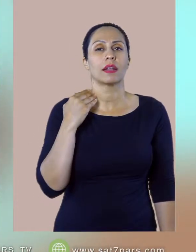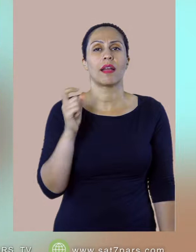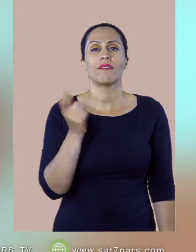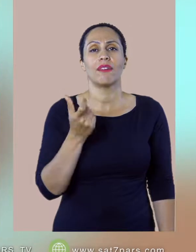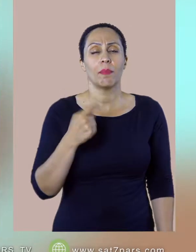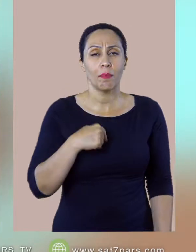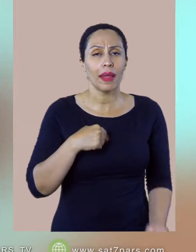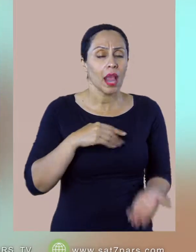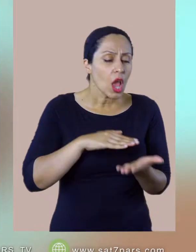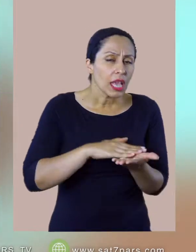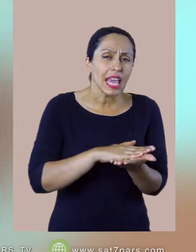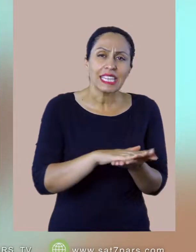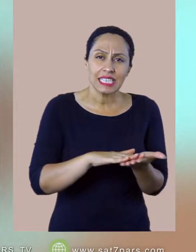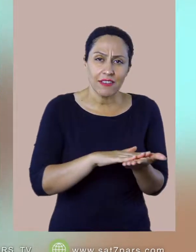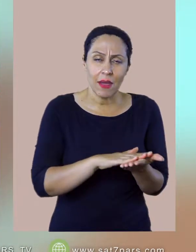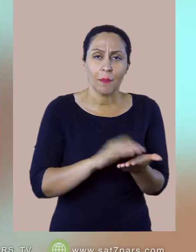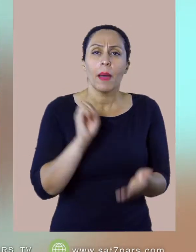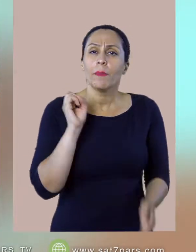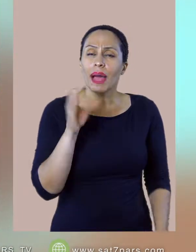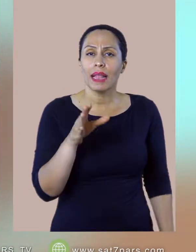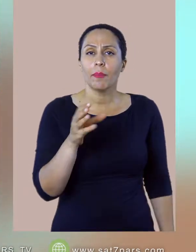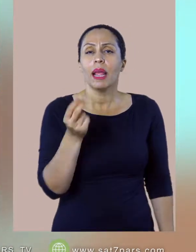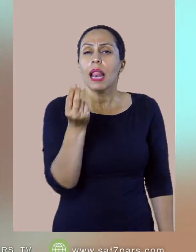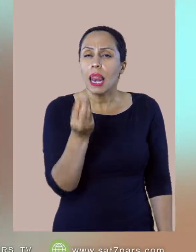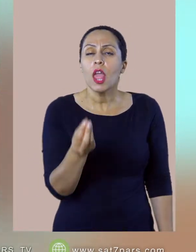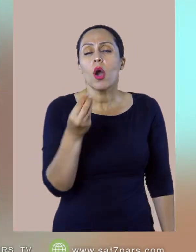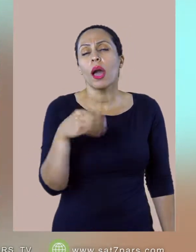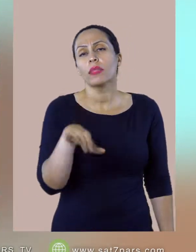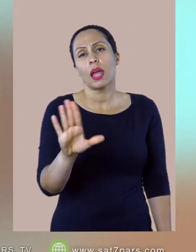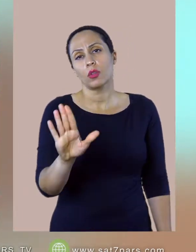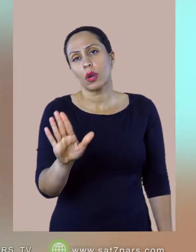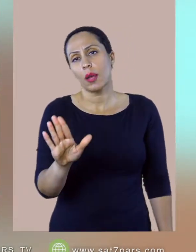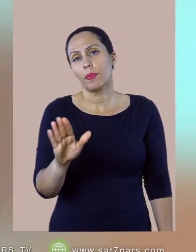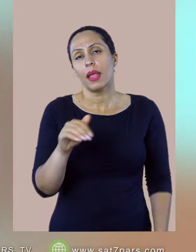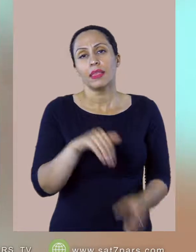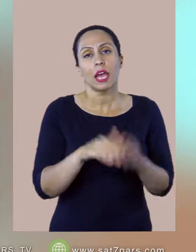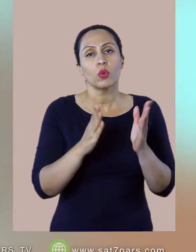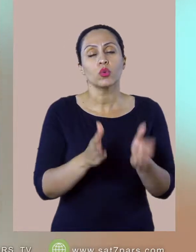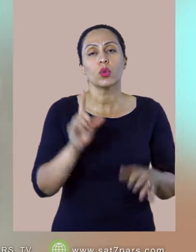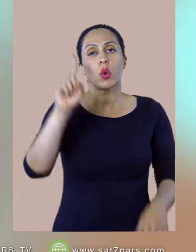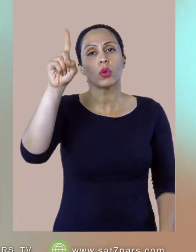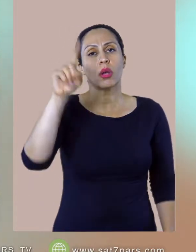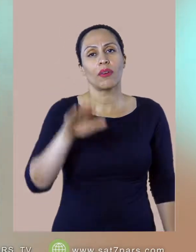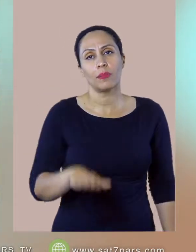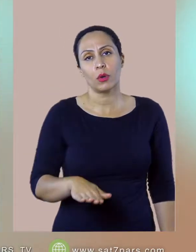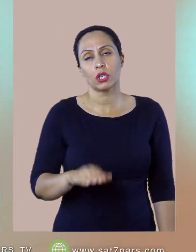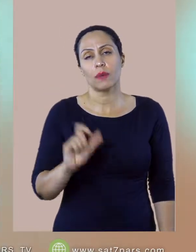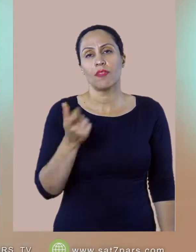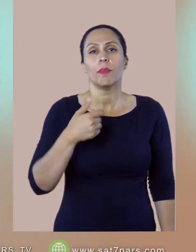کسیف خیلی بد اصلا لایق بودن در حضور خدا نیستم اصلا حالا برم کلیسا